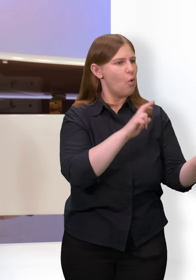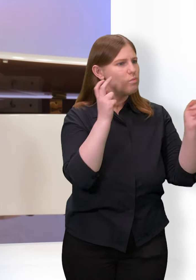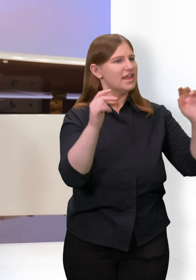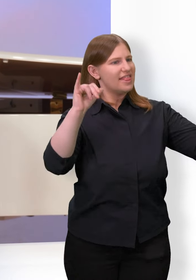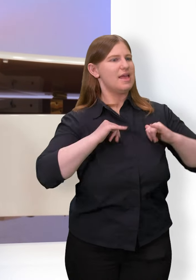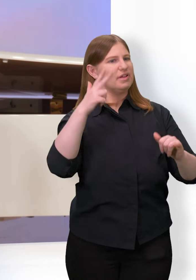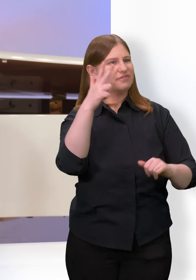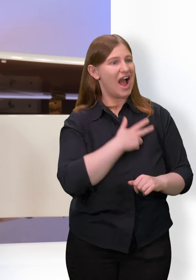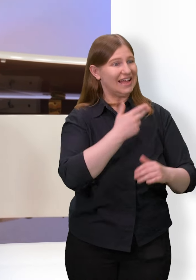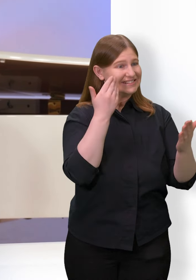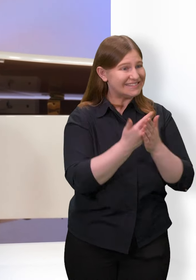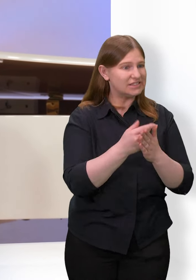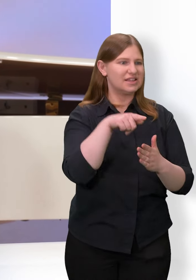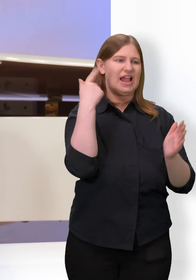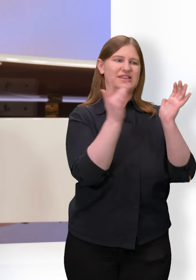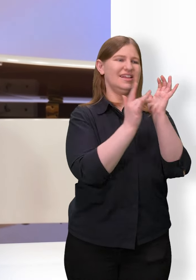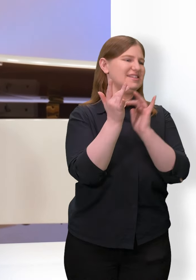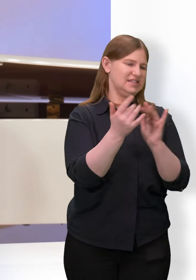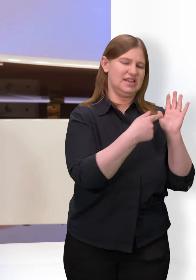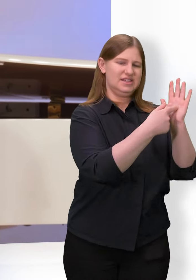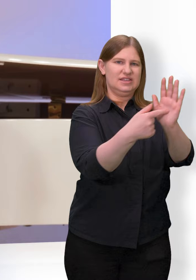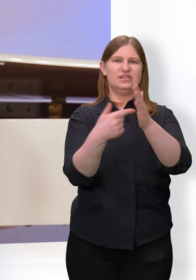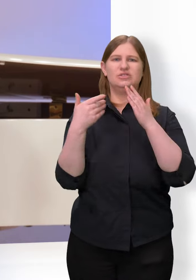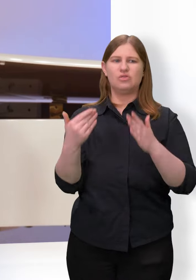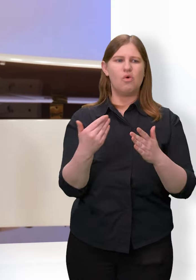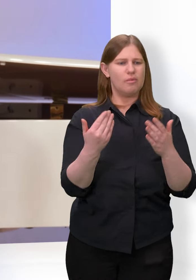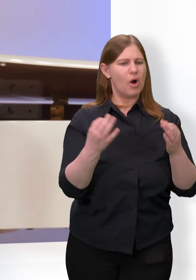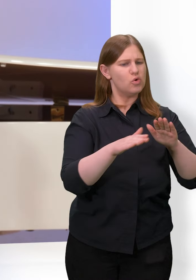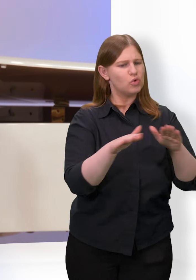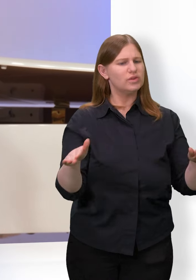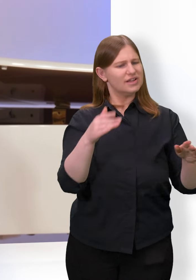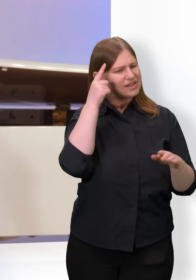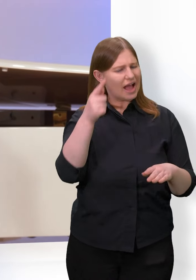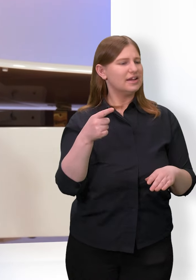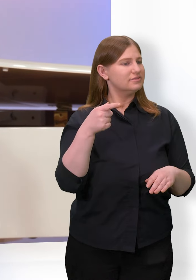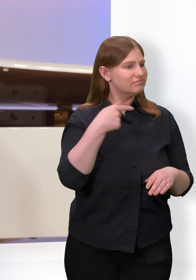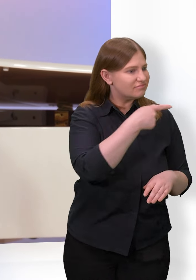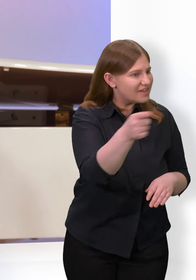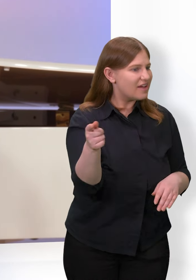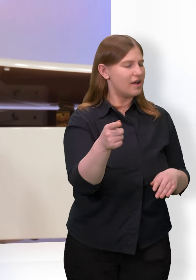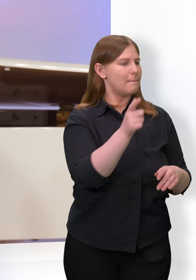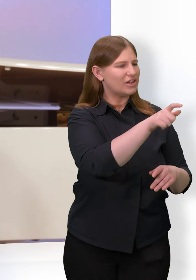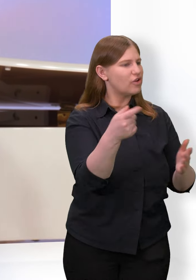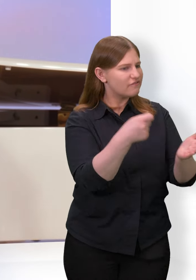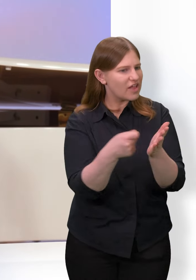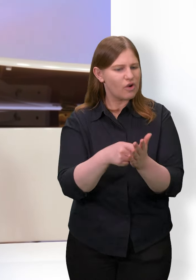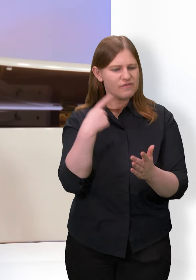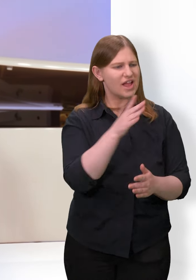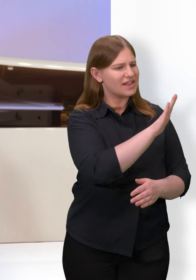eben dieser Grundgedanke, du bist ein wertvoller Mensch, wir sehen, wir versuchen deine Stärken zu sehen, wir